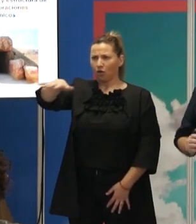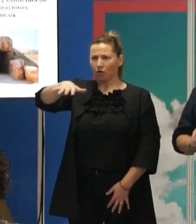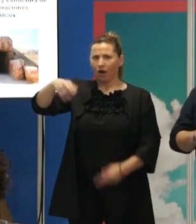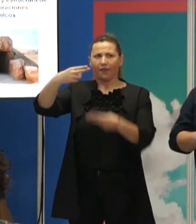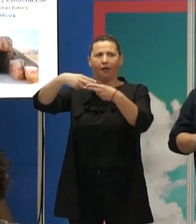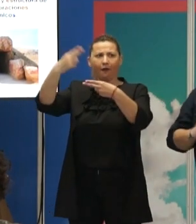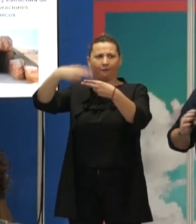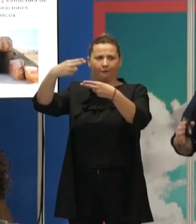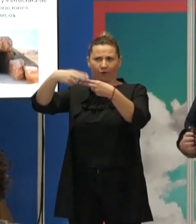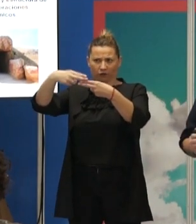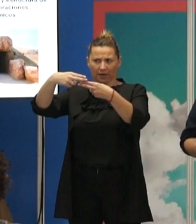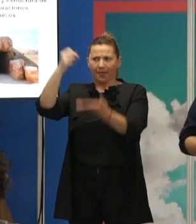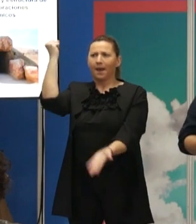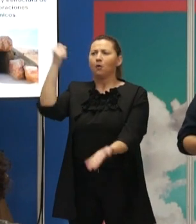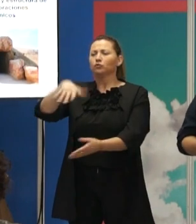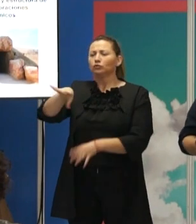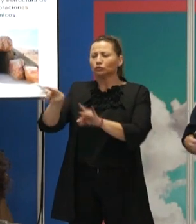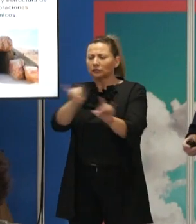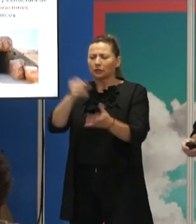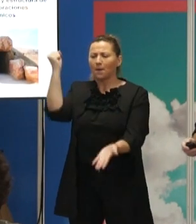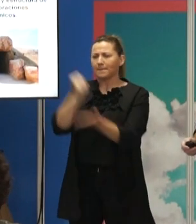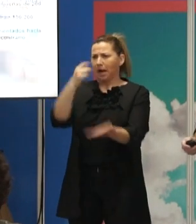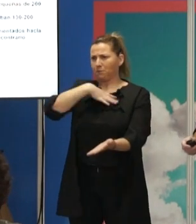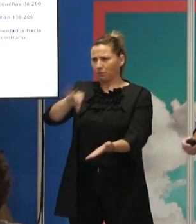frontera, de marcar un territorio. ¿De acuerdo?